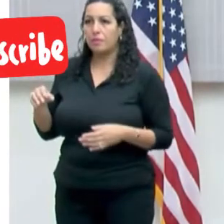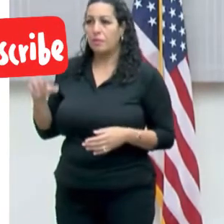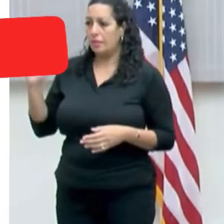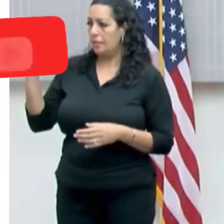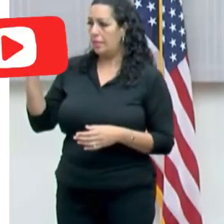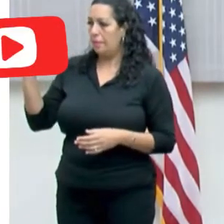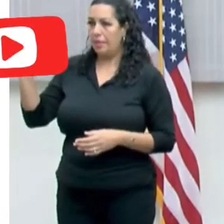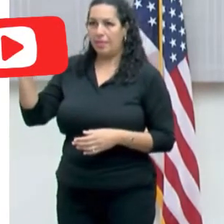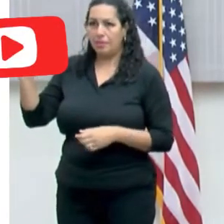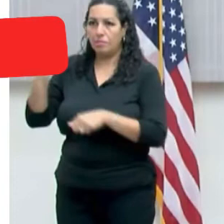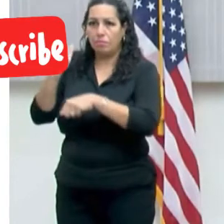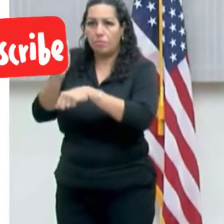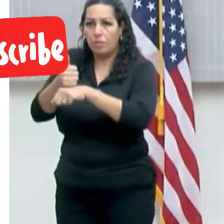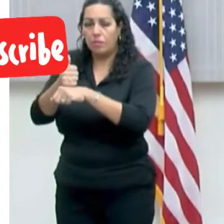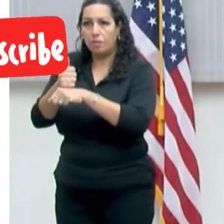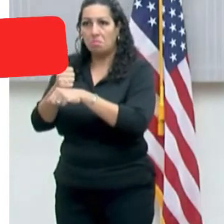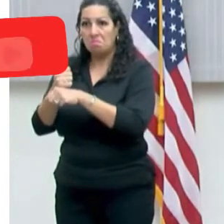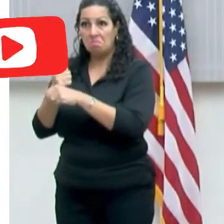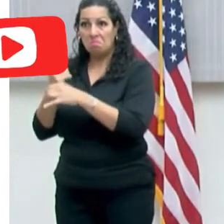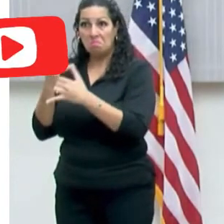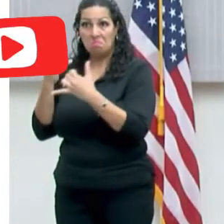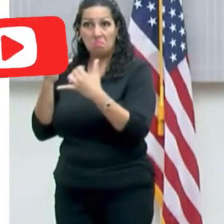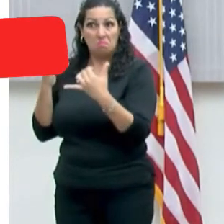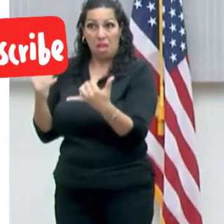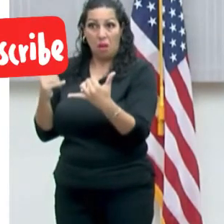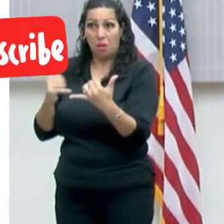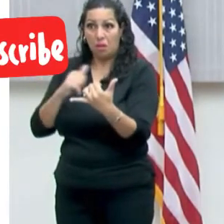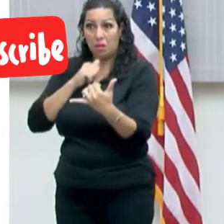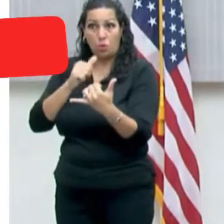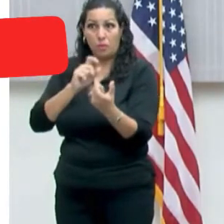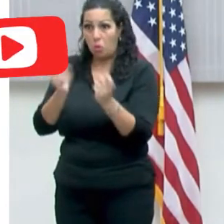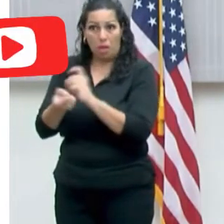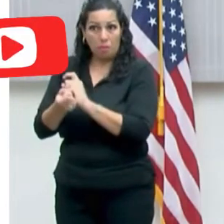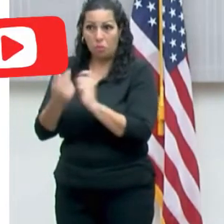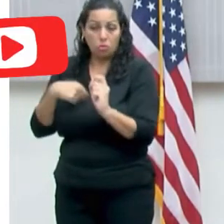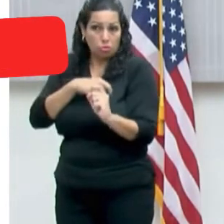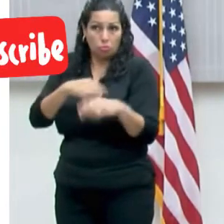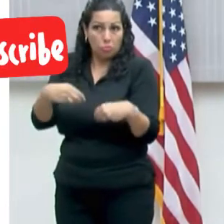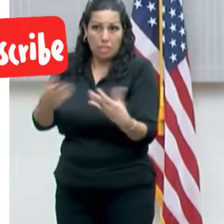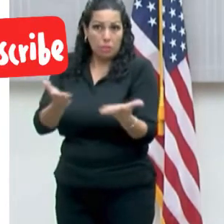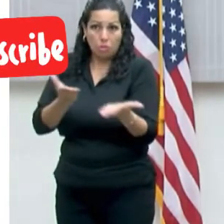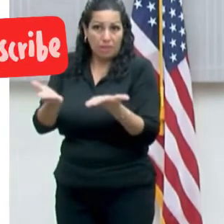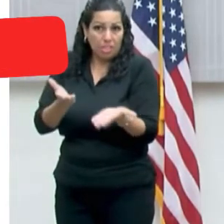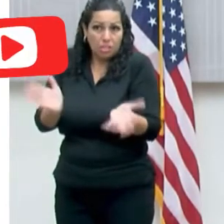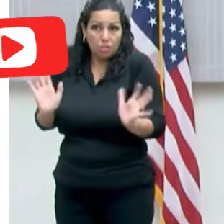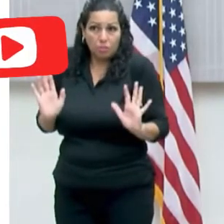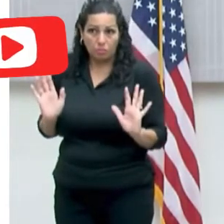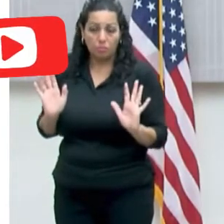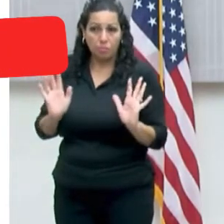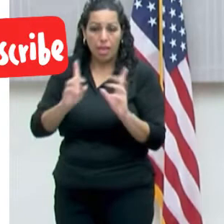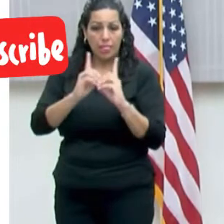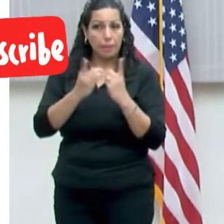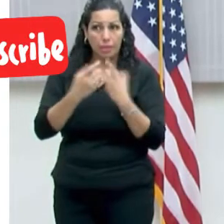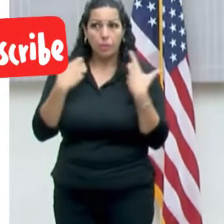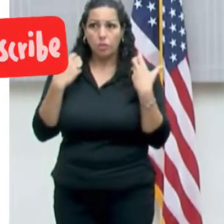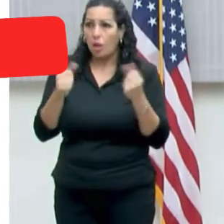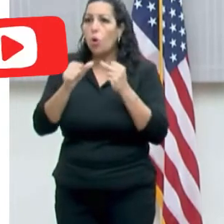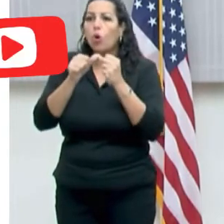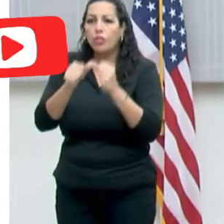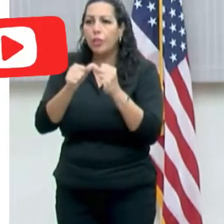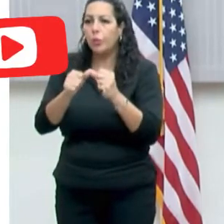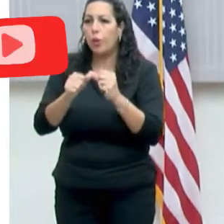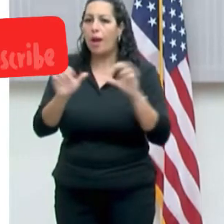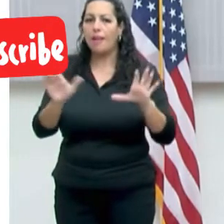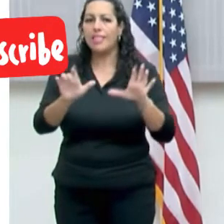eso no está vislumbrado por el momento. Nosotros seguimos dando el servicio, el Departamento de Salud sigue haciendo las